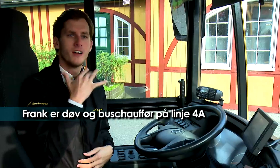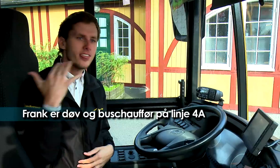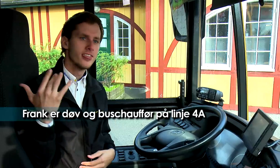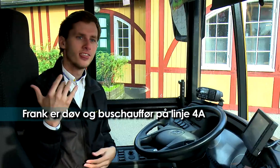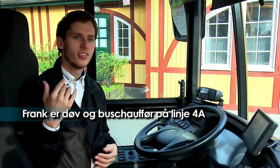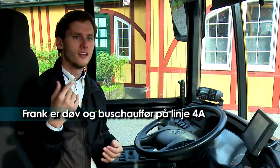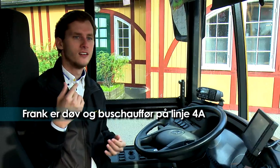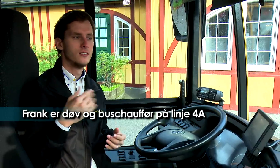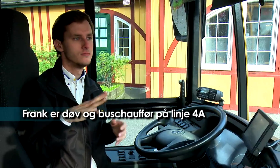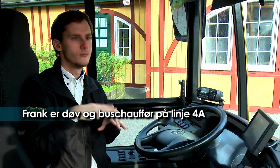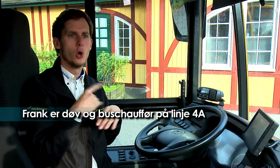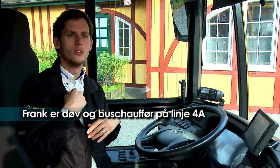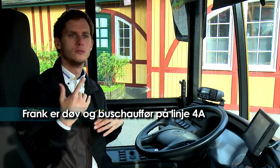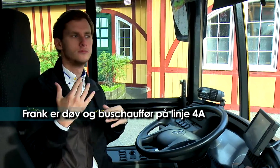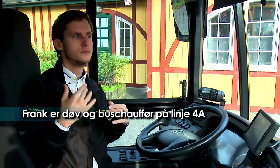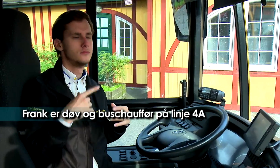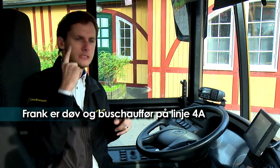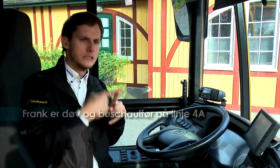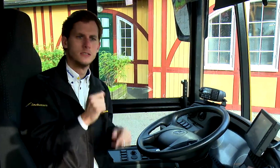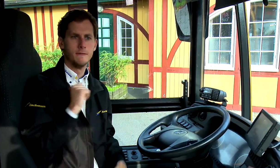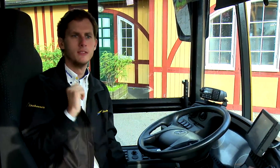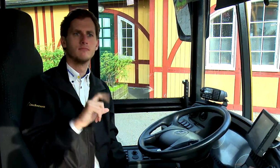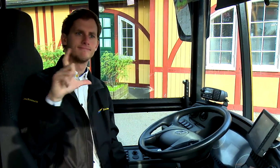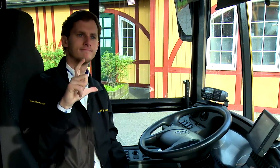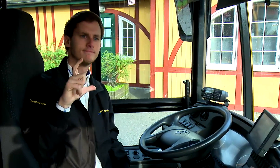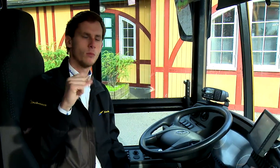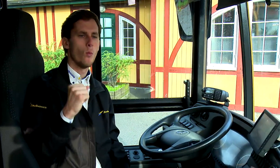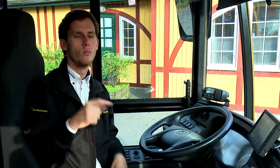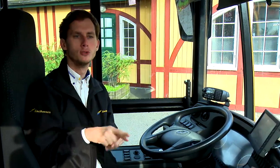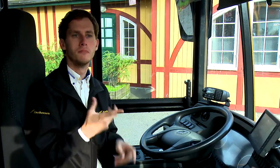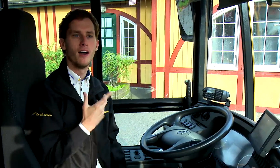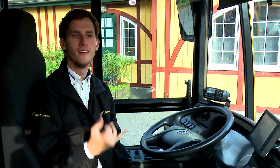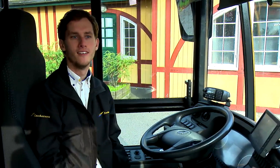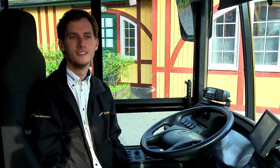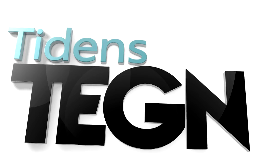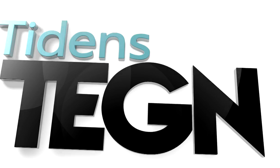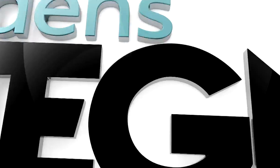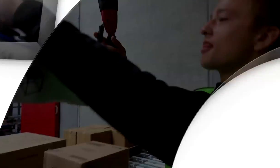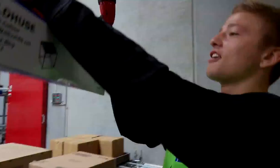fantastisk følelse. Jeg er utrolig glad for det. Min selvtillid er vokset, og det betyder simpelthen så meget.